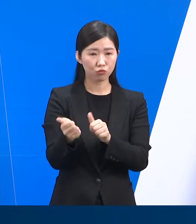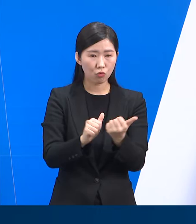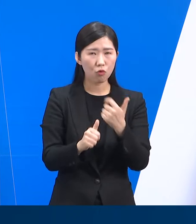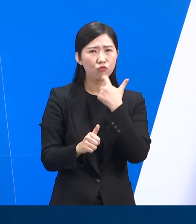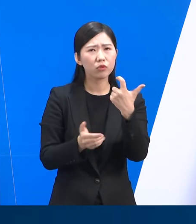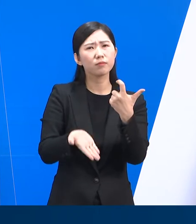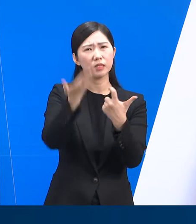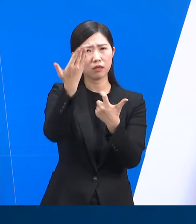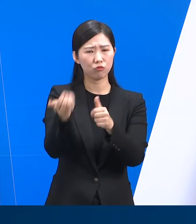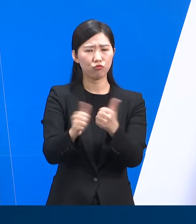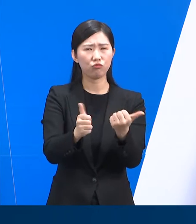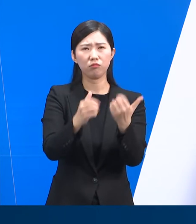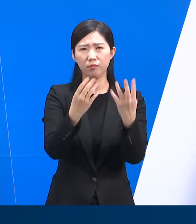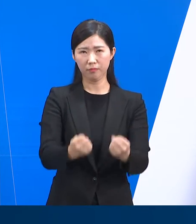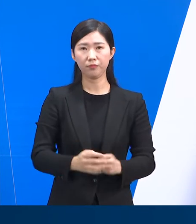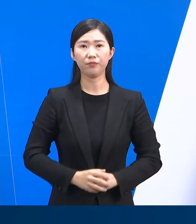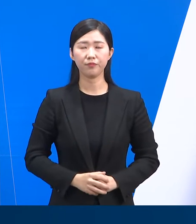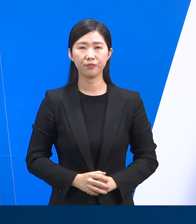발생하고 있습니다.